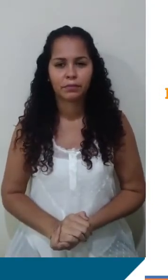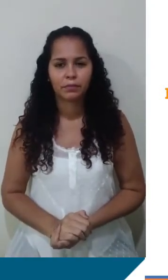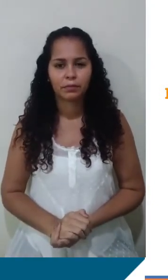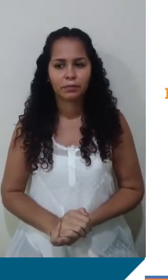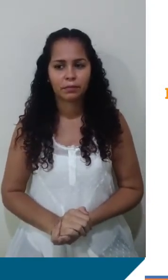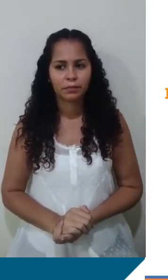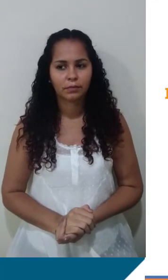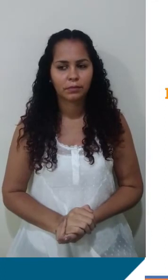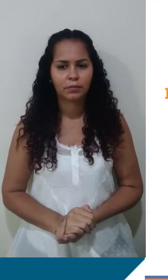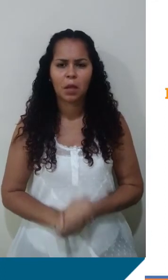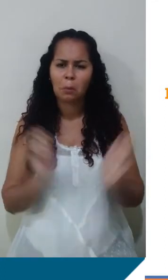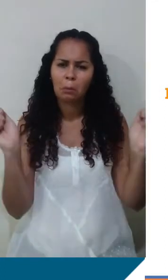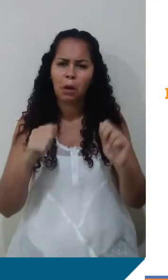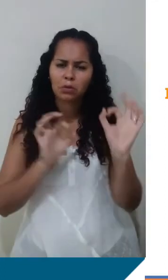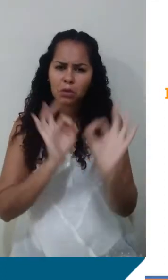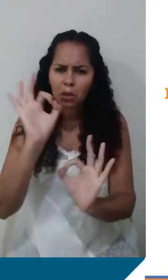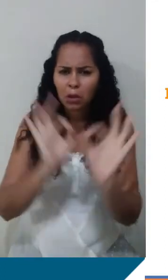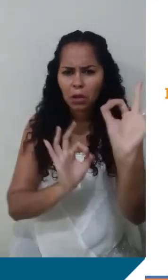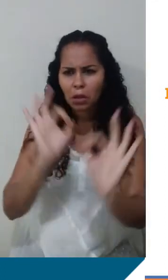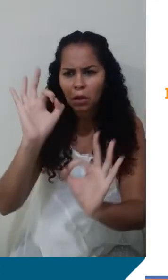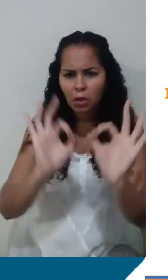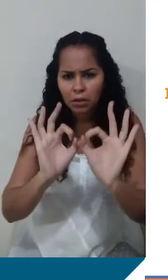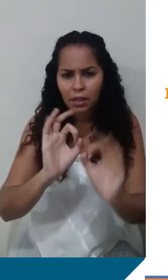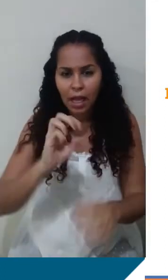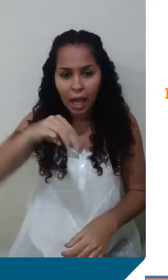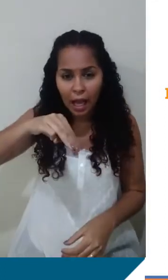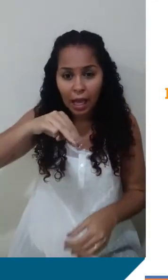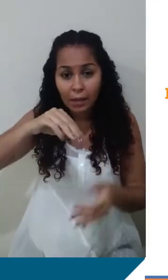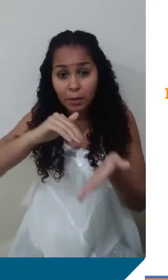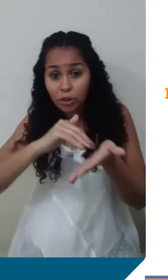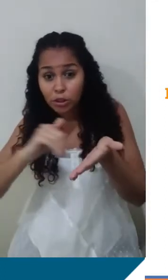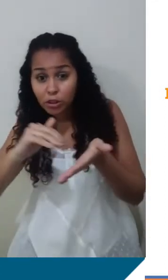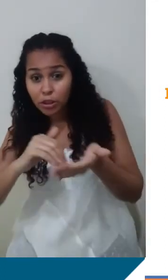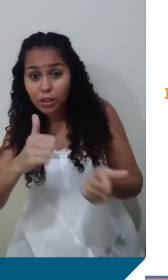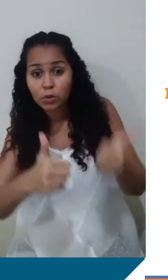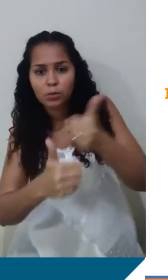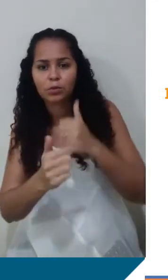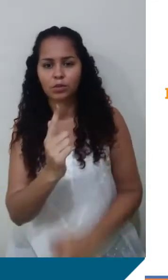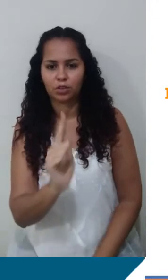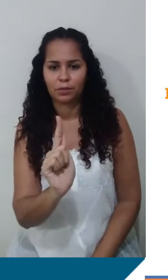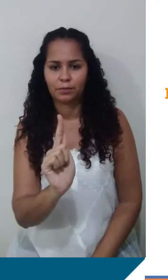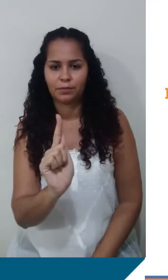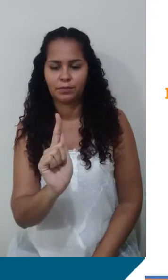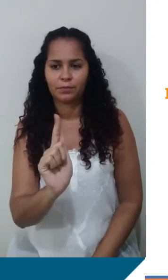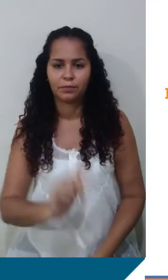E aí eu posso arrumar desse jeito. Tiro o Mzinho, troco de lugar com o G, Só isso. Não nada.